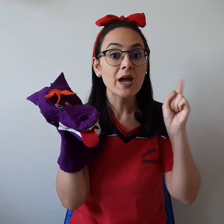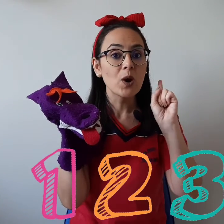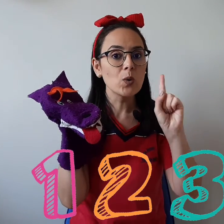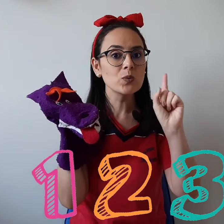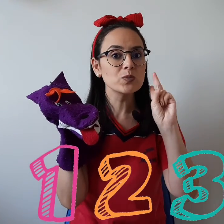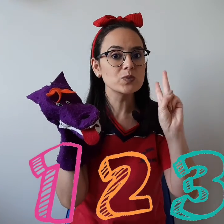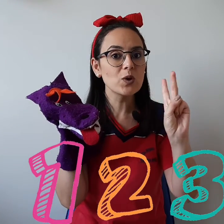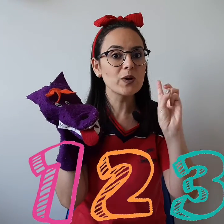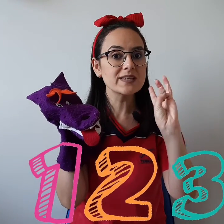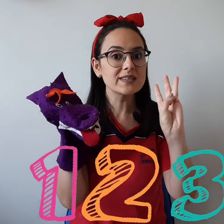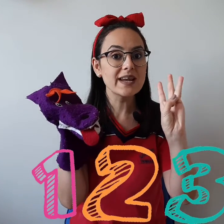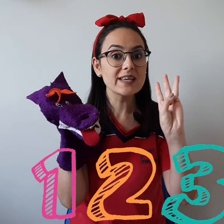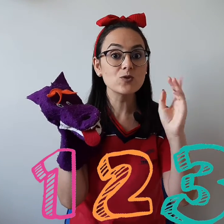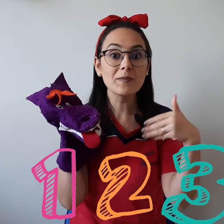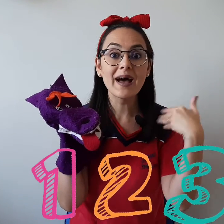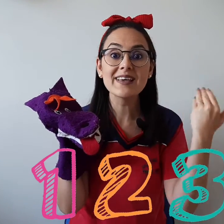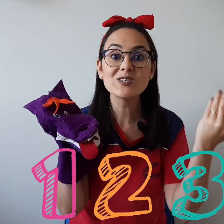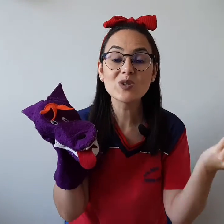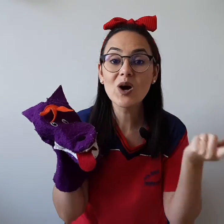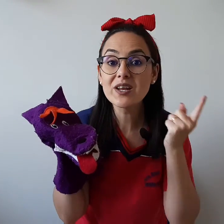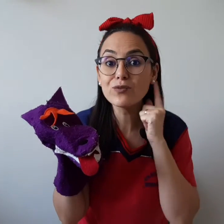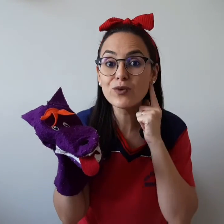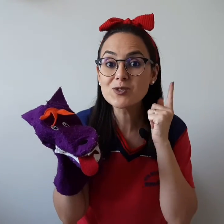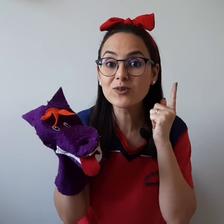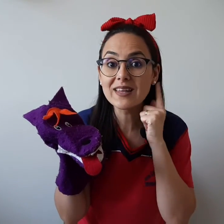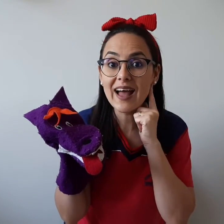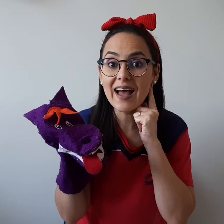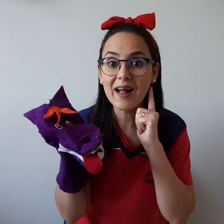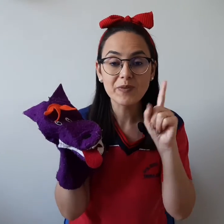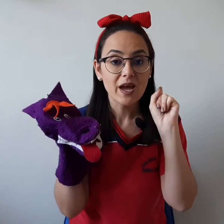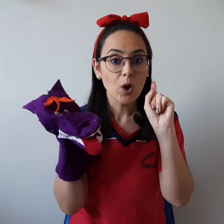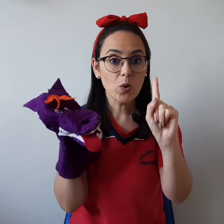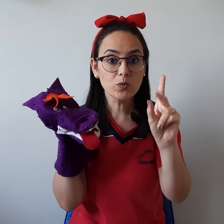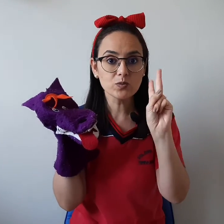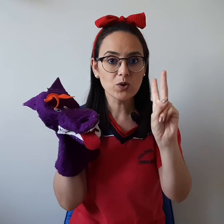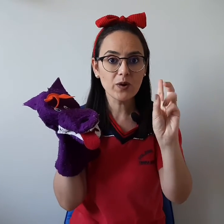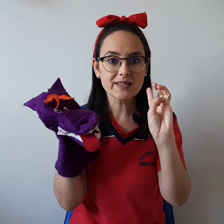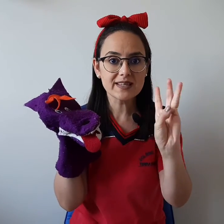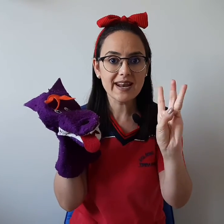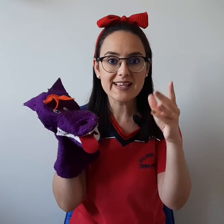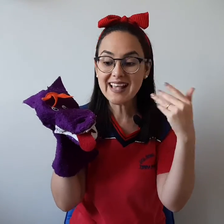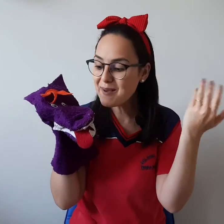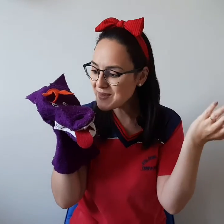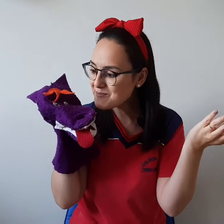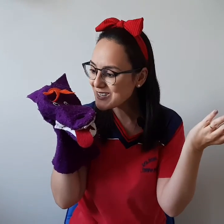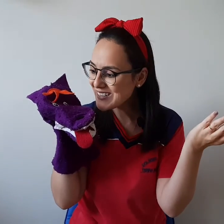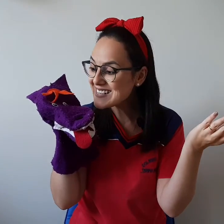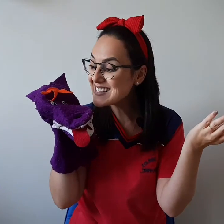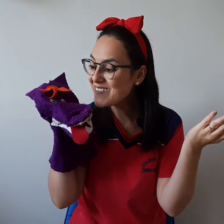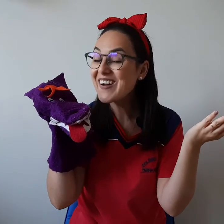Um, dois, três, uma história eu vou escutar! Um, dois, três, a minha imaginação,